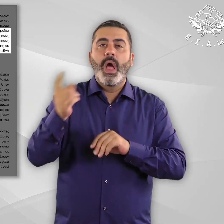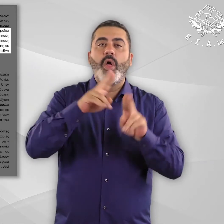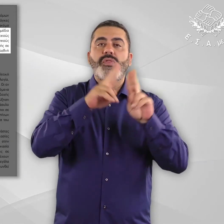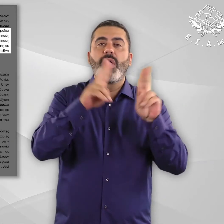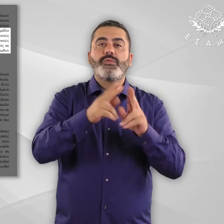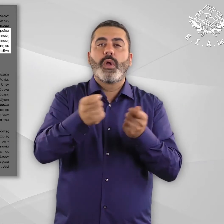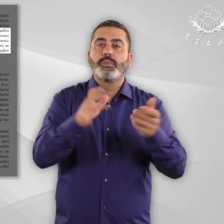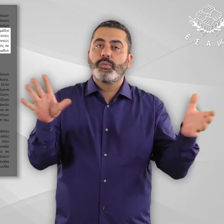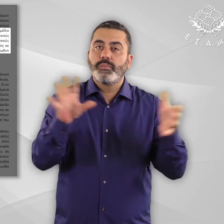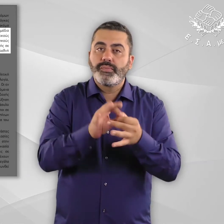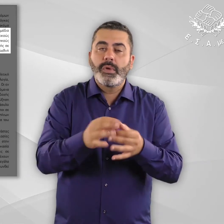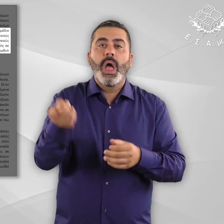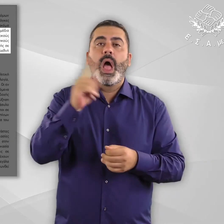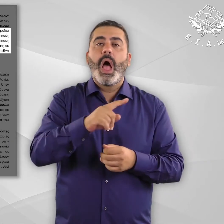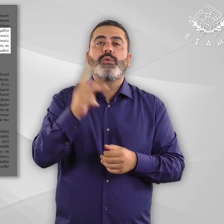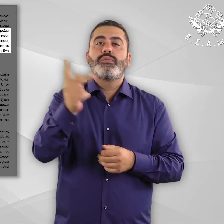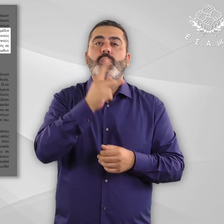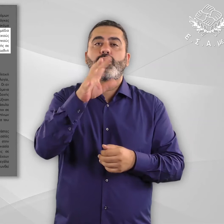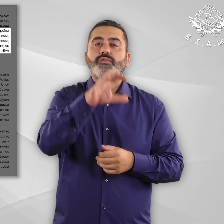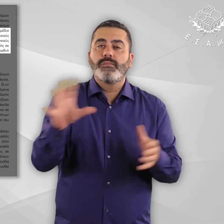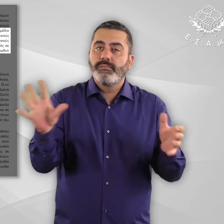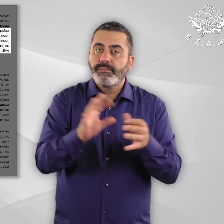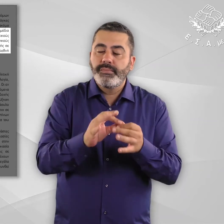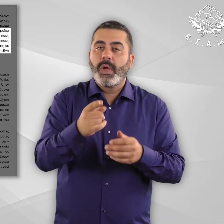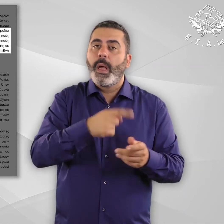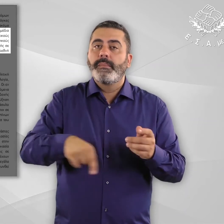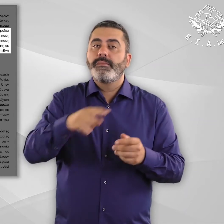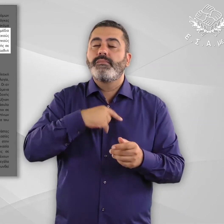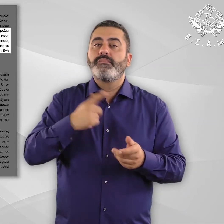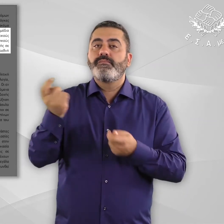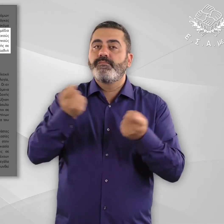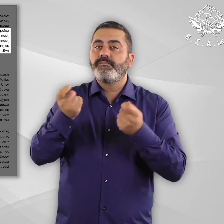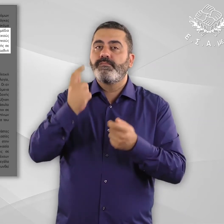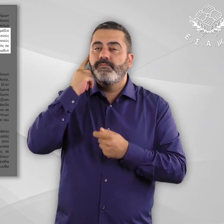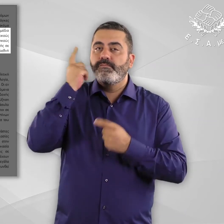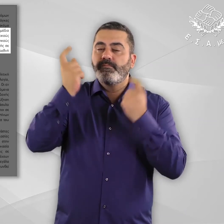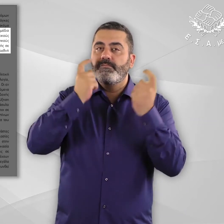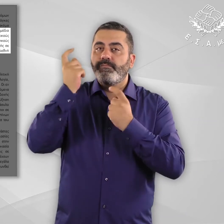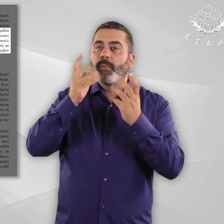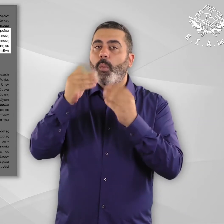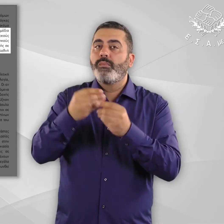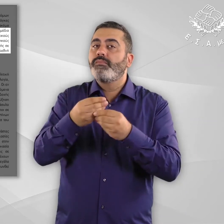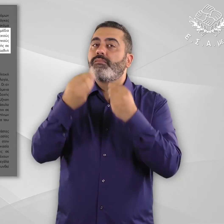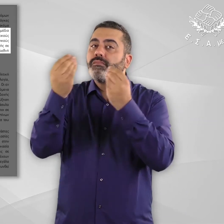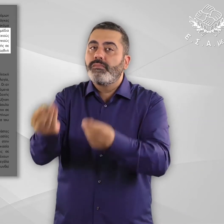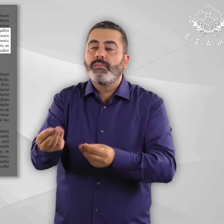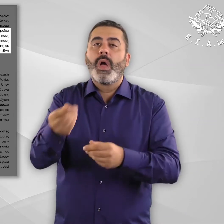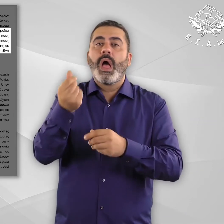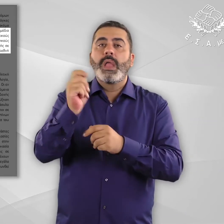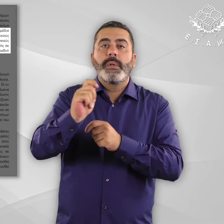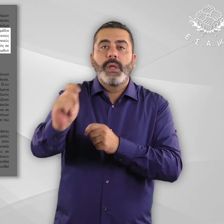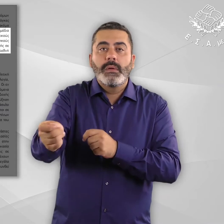οργανισμούς και πιστοποιημένους κοινωνικούς φορείς με ρημνά για την παροχή υλικών συνθήκων υποδοχής σε είδος ή με μορφή